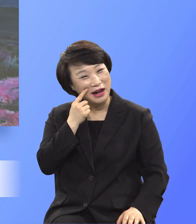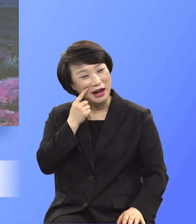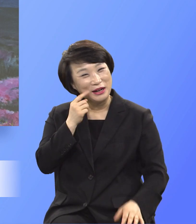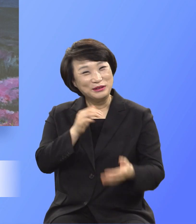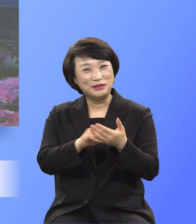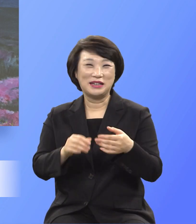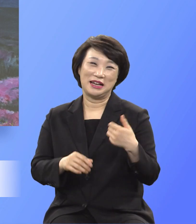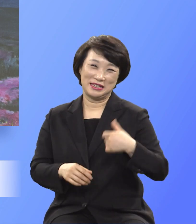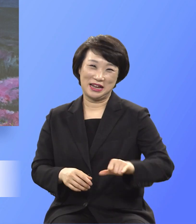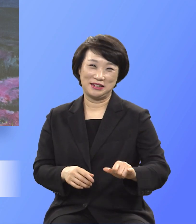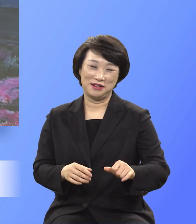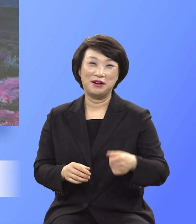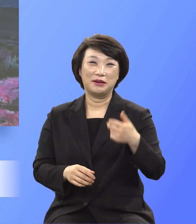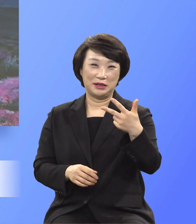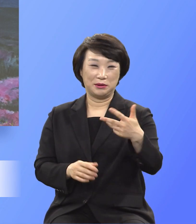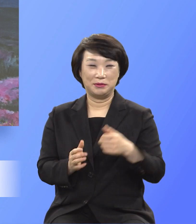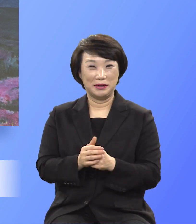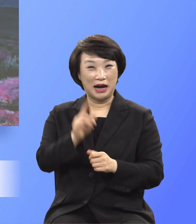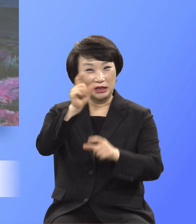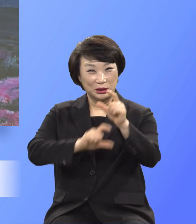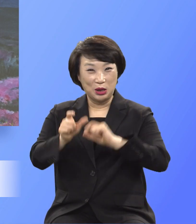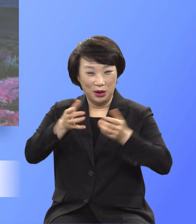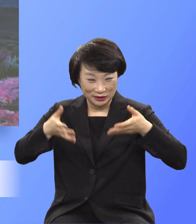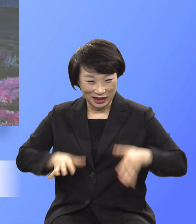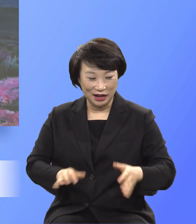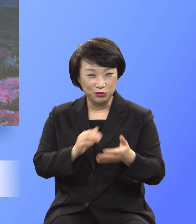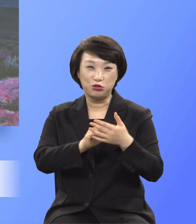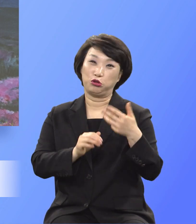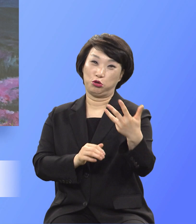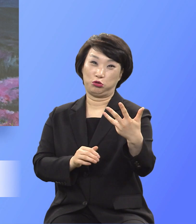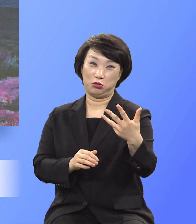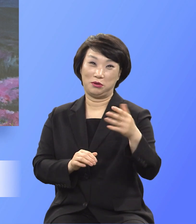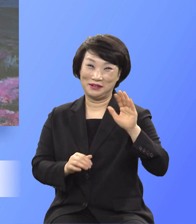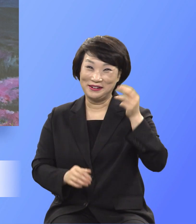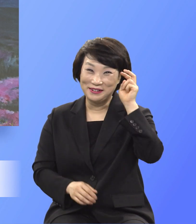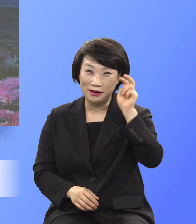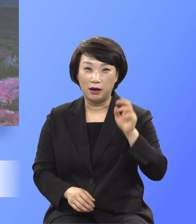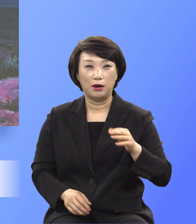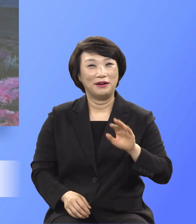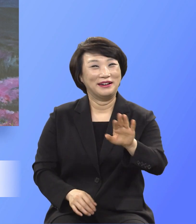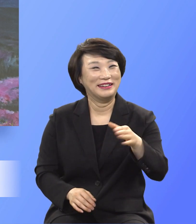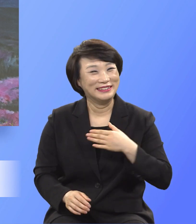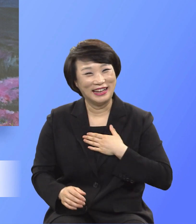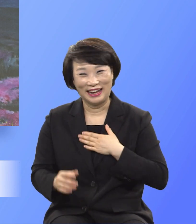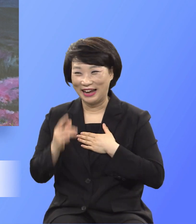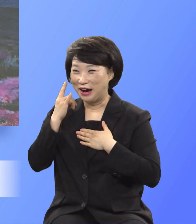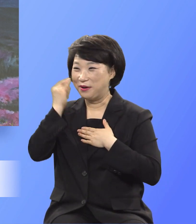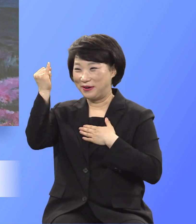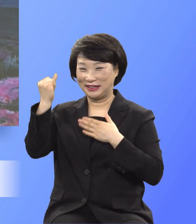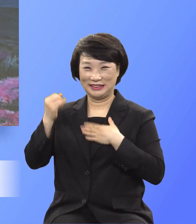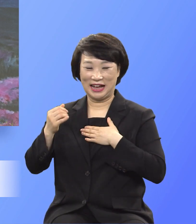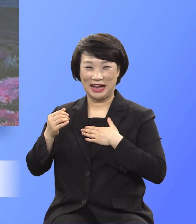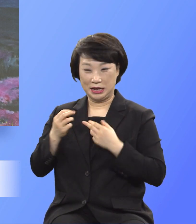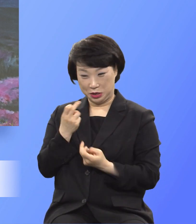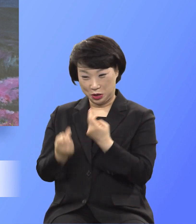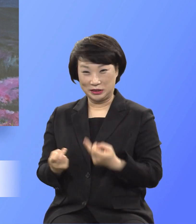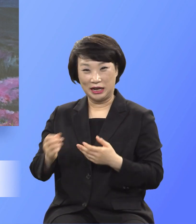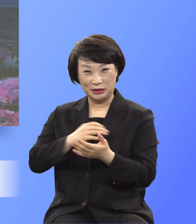한 명 더 나면 여덟 명인데 우리 어머니가 여덟 명을 낳았어요. 그런데 많이